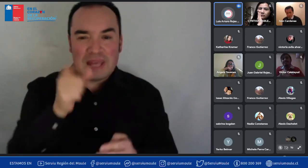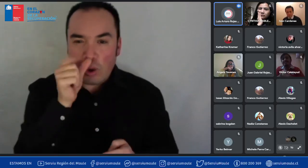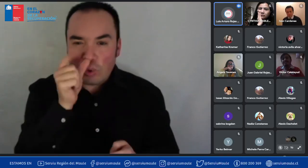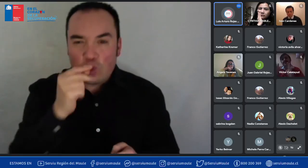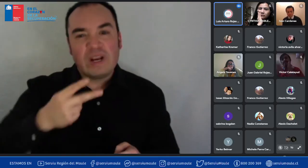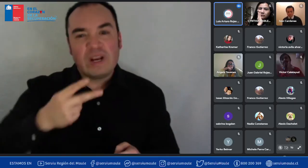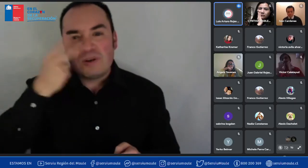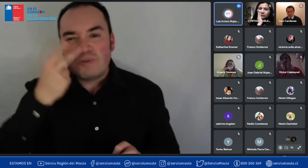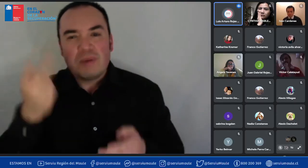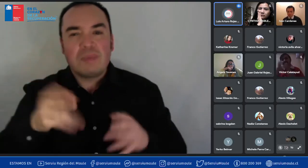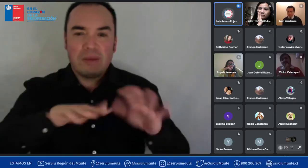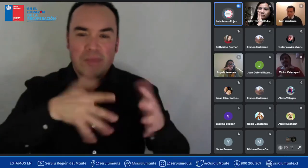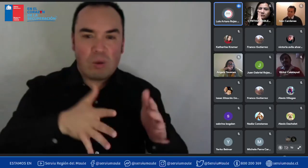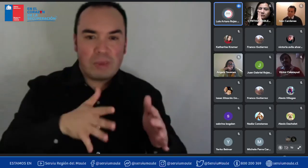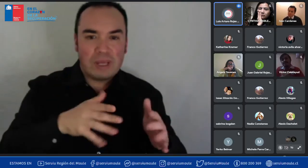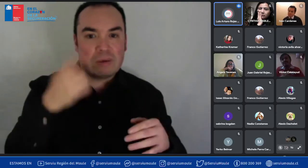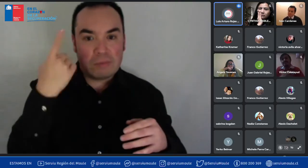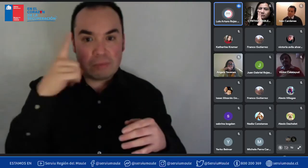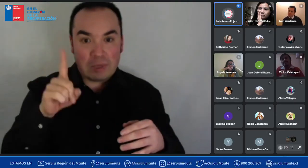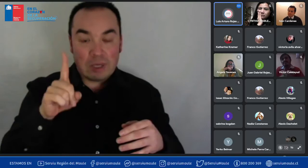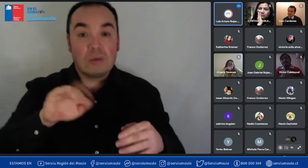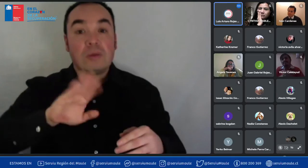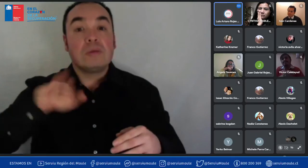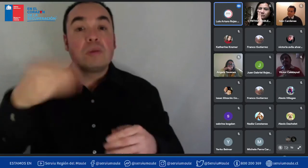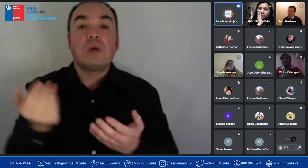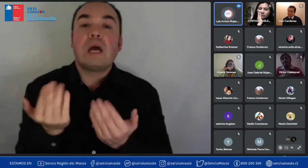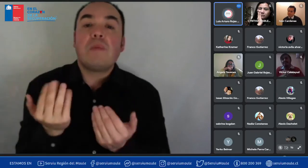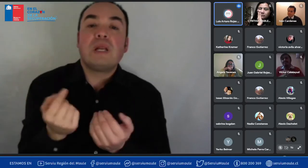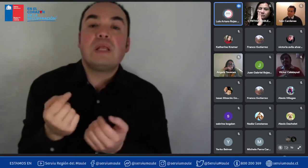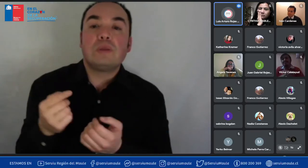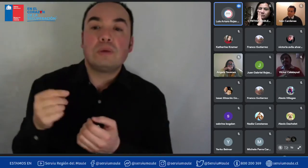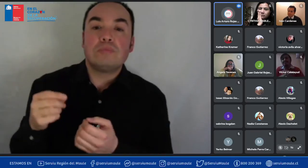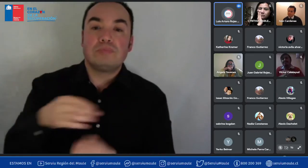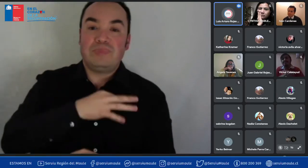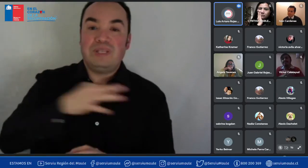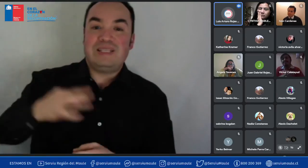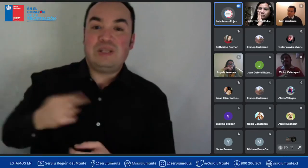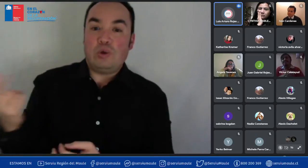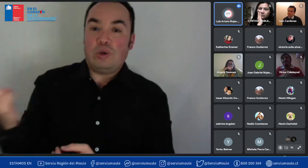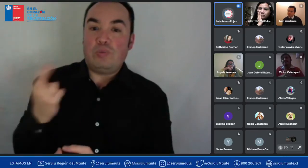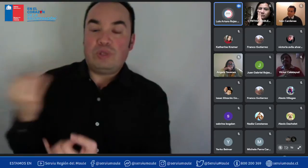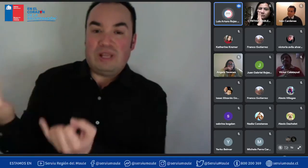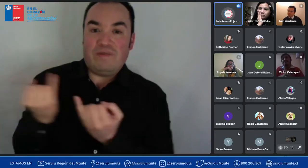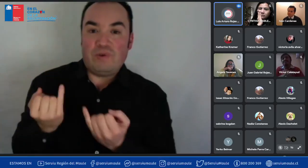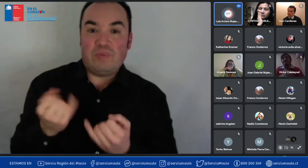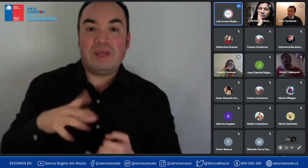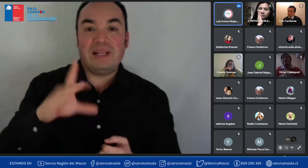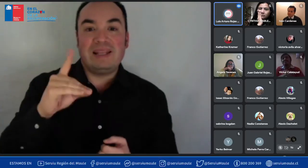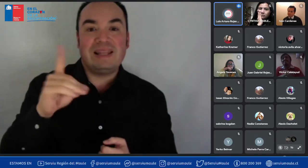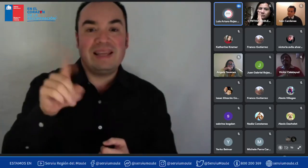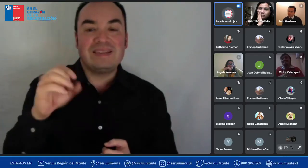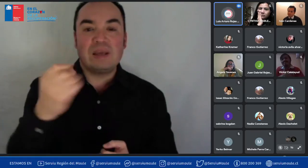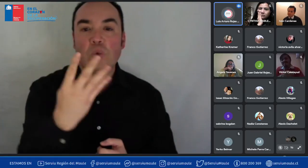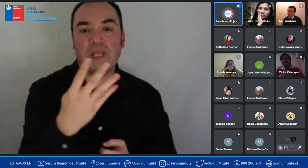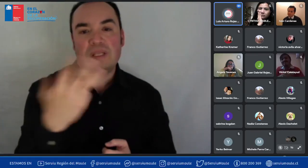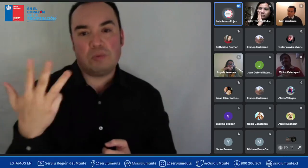¿ya? por lo tanto si no alcanza a postular este año el próximo año vamos a tener otros procesos de postulación